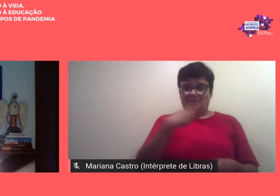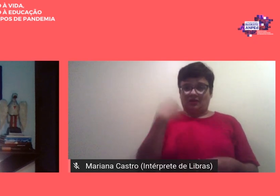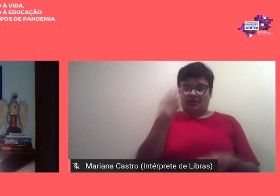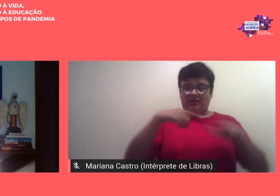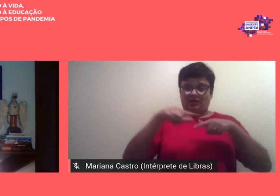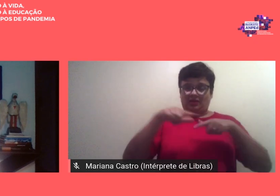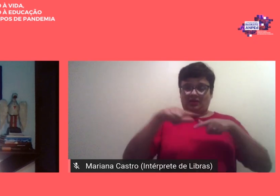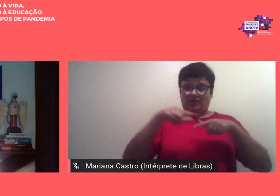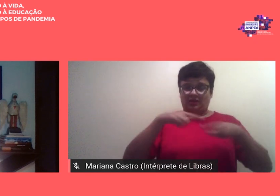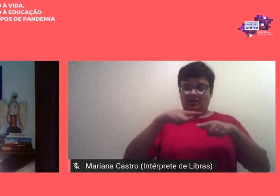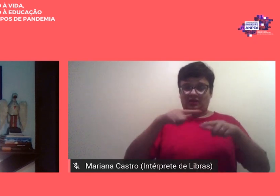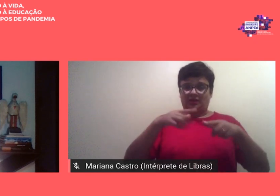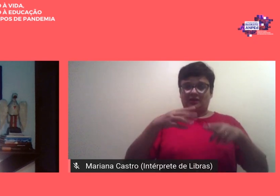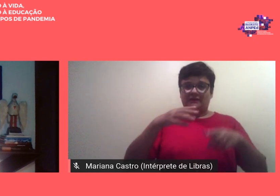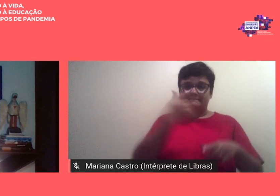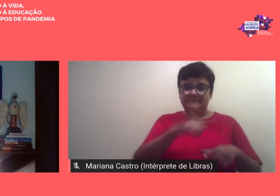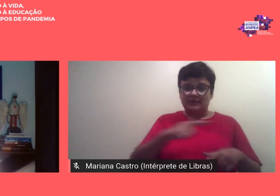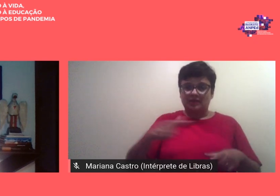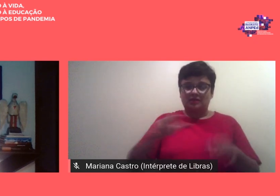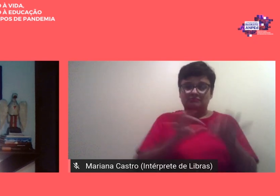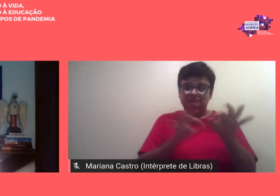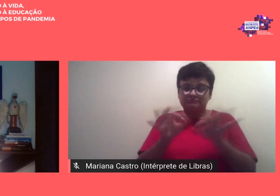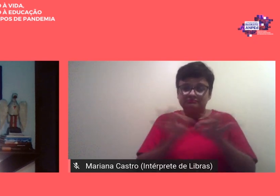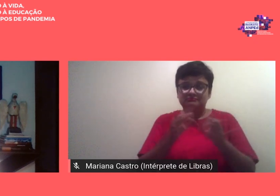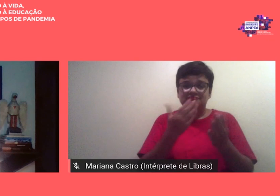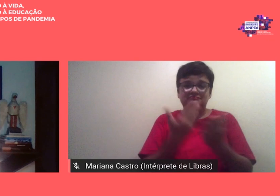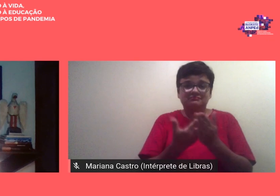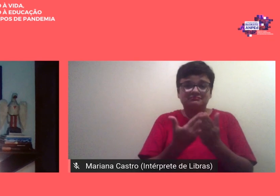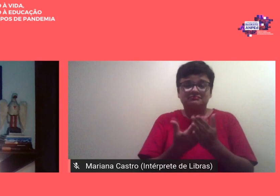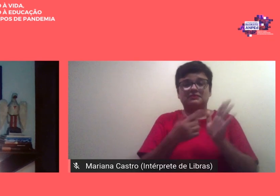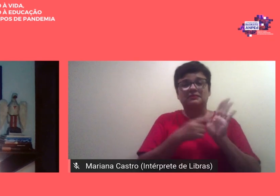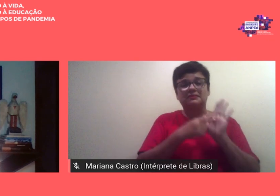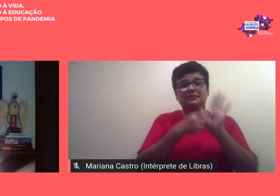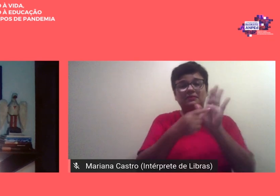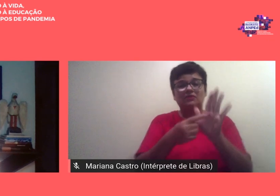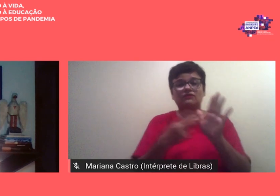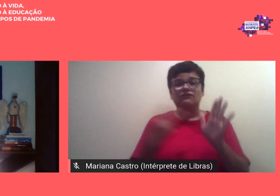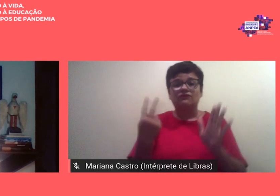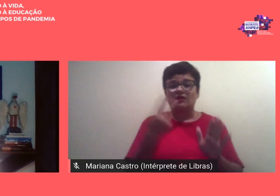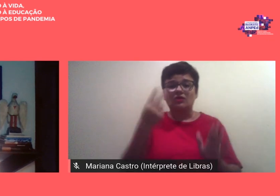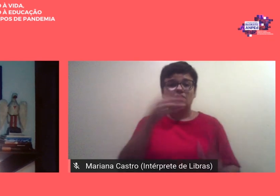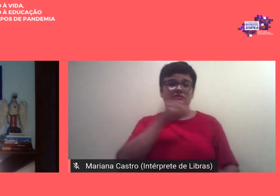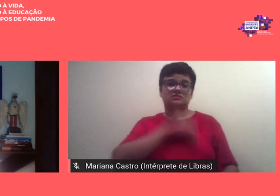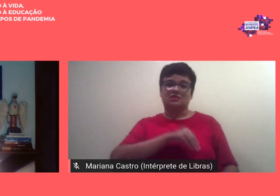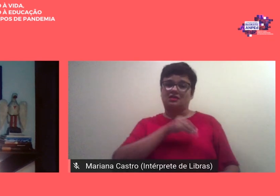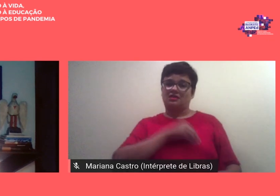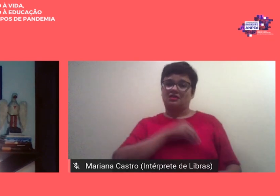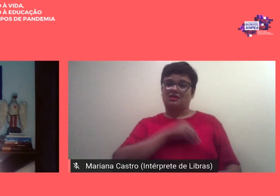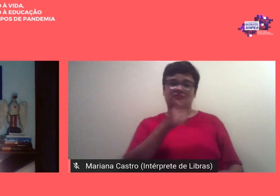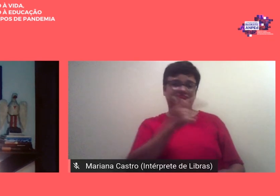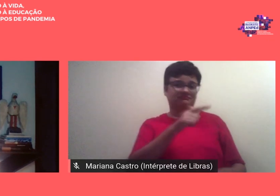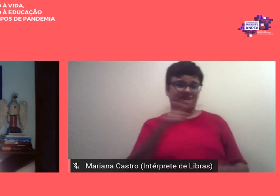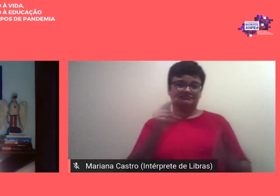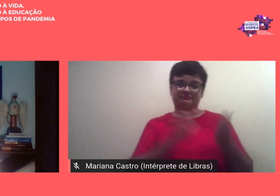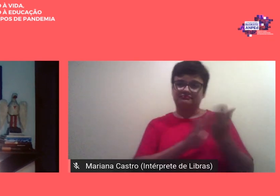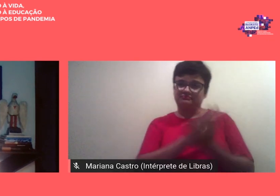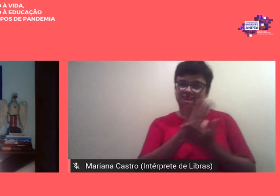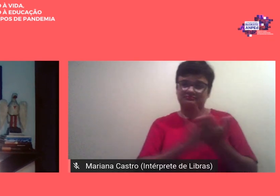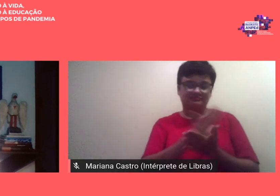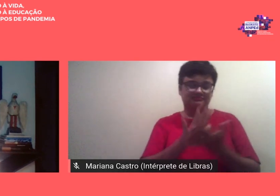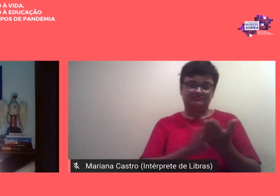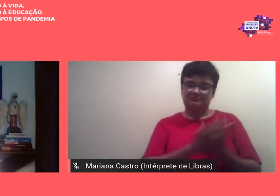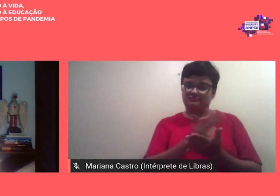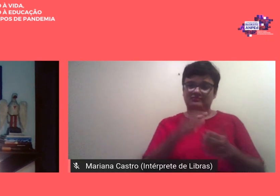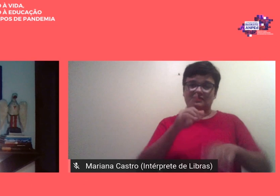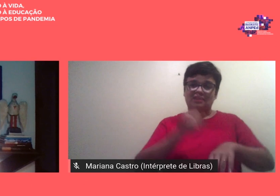planejamento e na preparação de aulas não se refletem em valorização salarial nem na devida garantia de